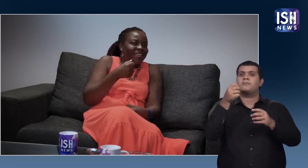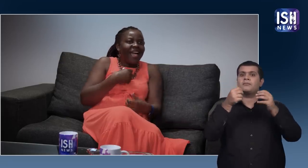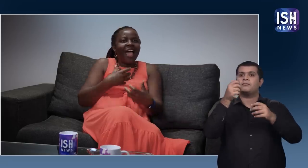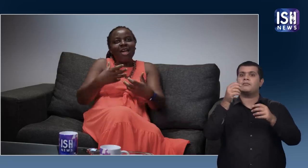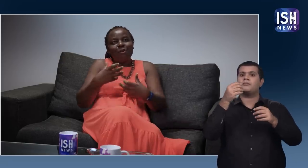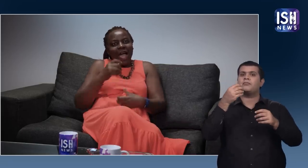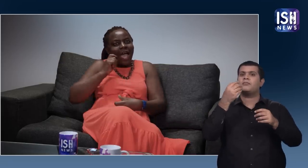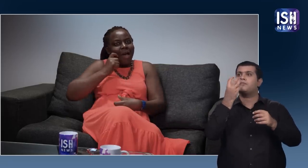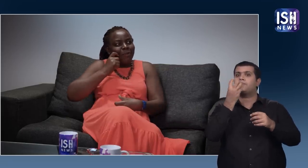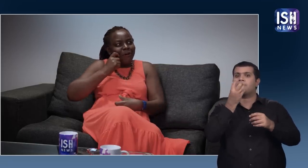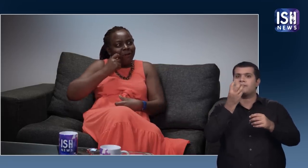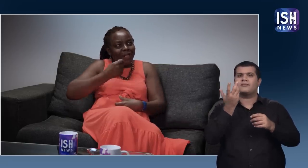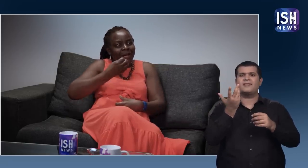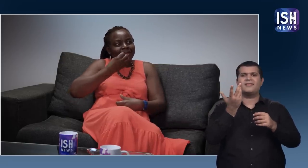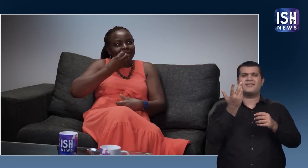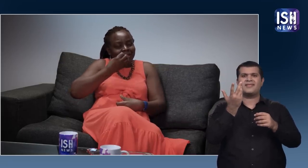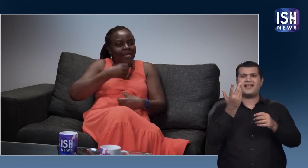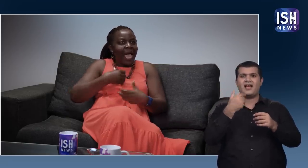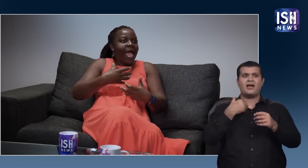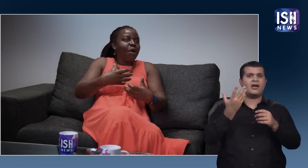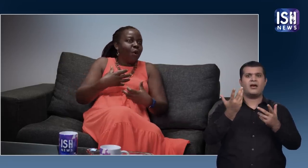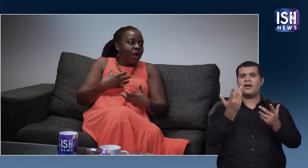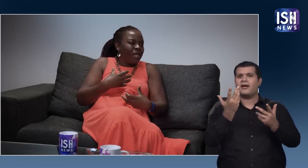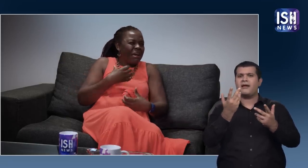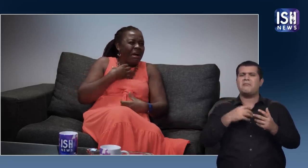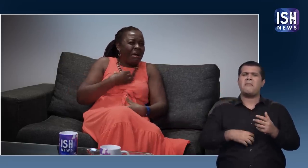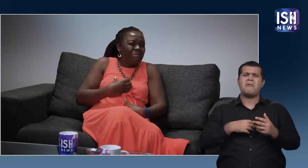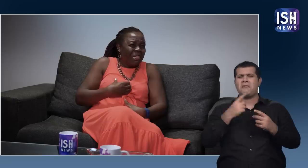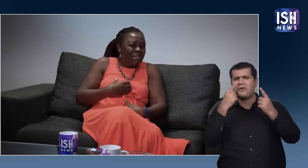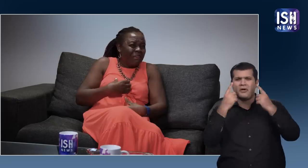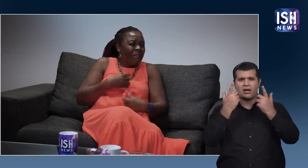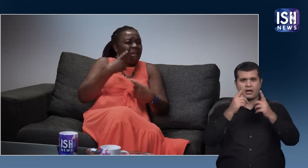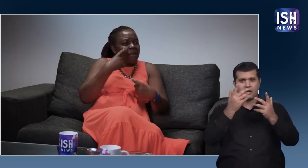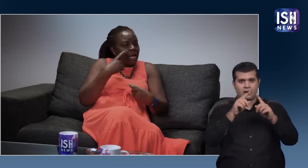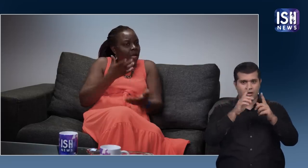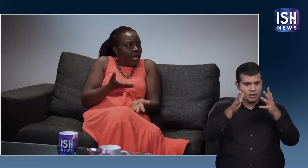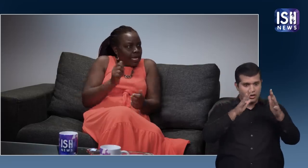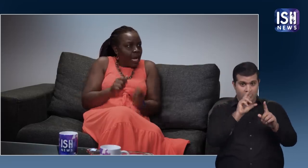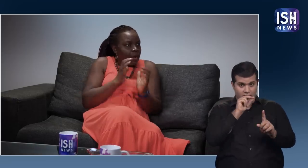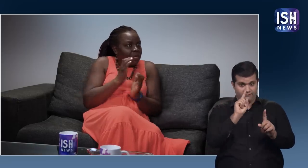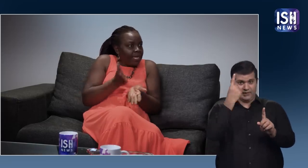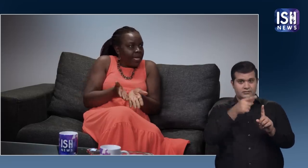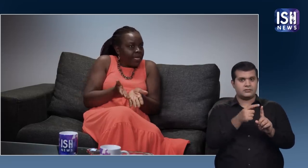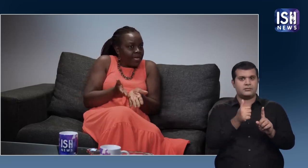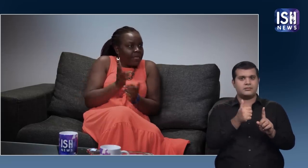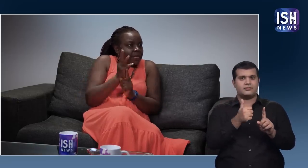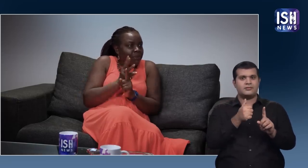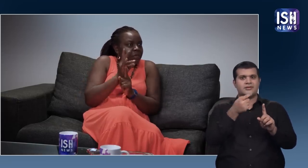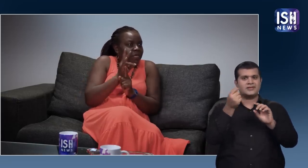सेप, आदी मांगते हैं, वेहत कहते हैं कि वे भूके हैं, तो वे संबद कर सकते हैं, 5-6